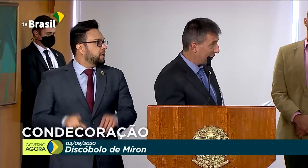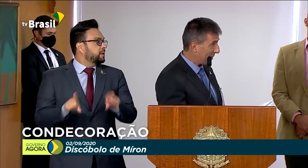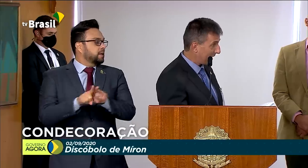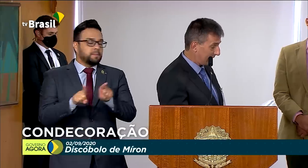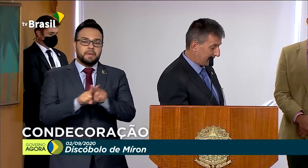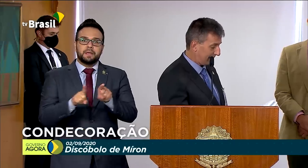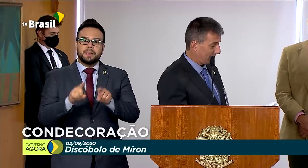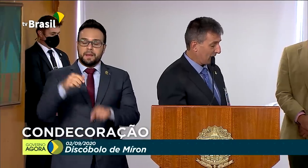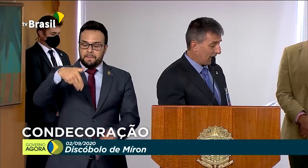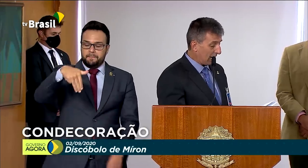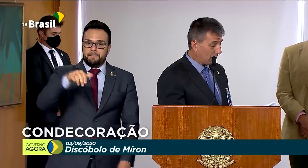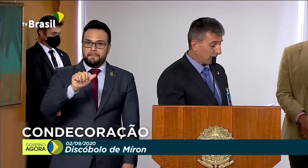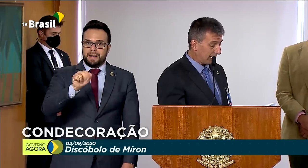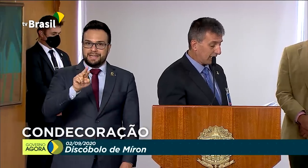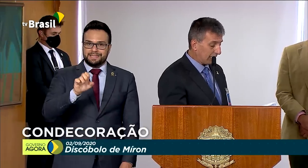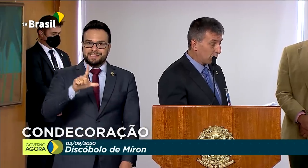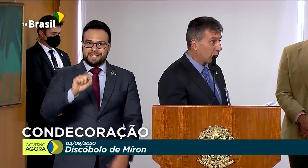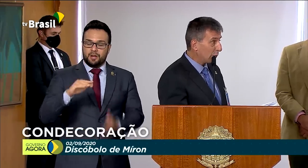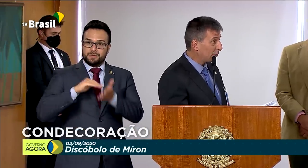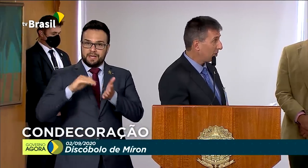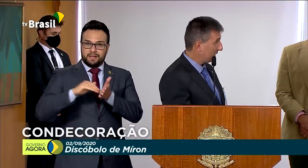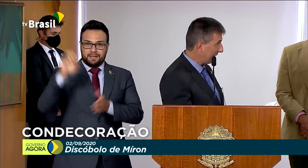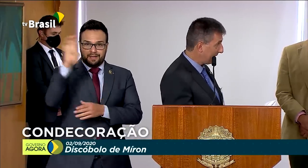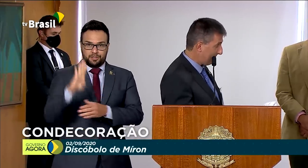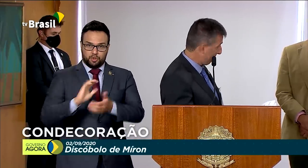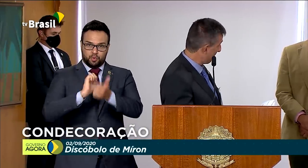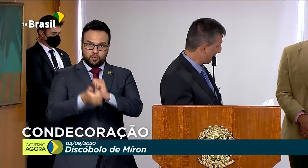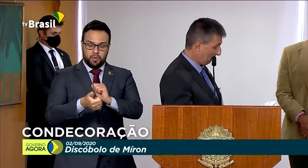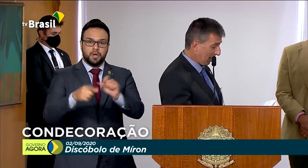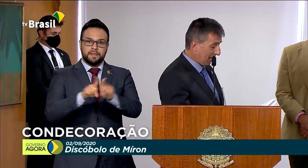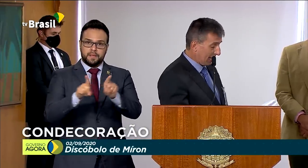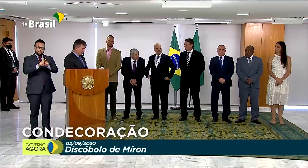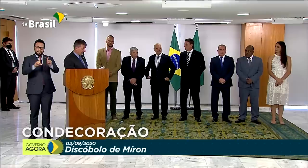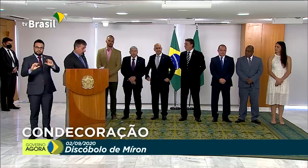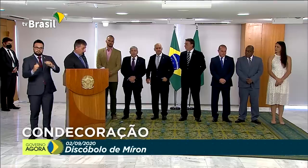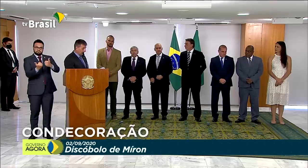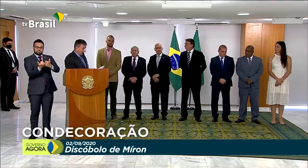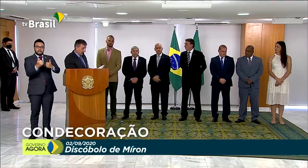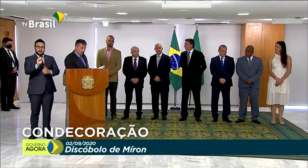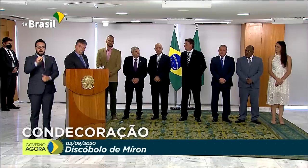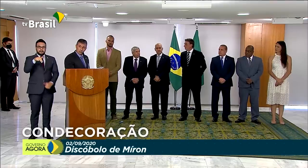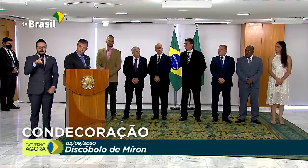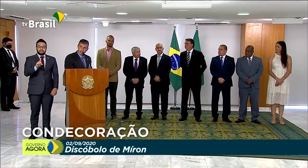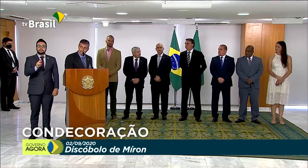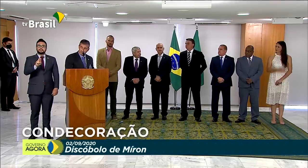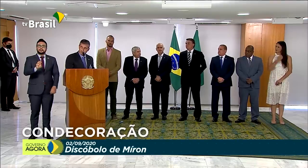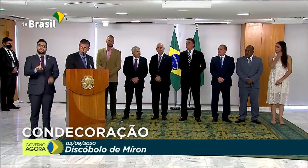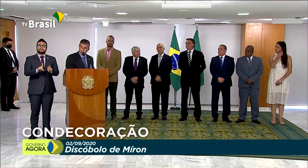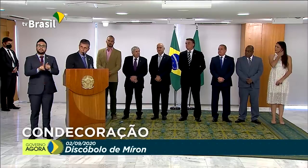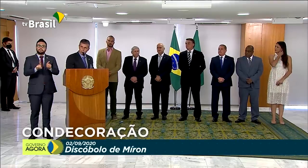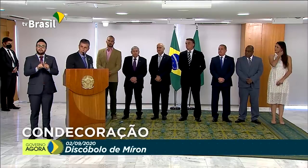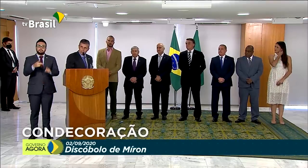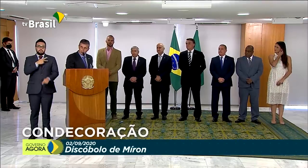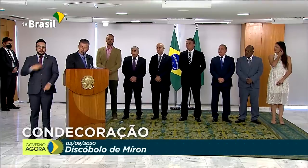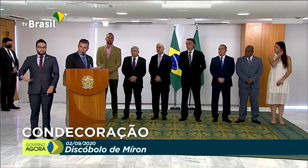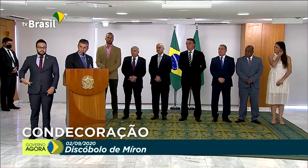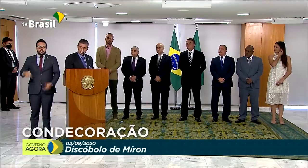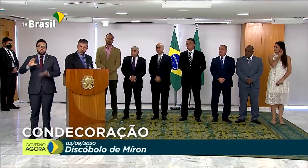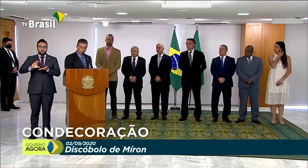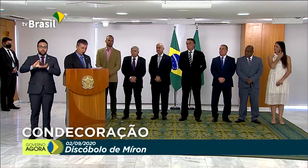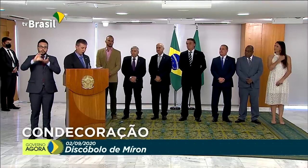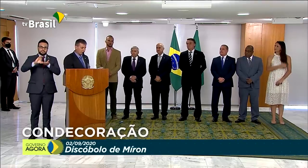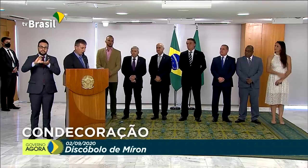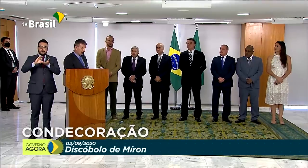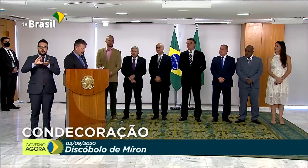Marcelo Magalhães, ao secretário adjunto André e aos presidentes aqui dos Conselhos